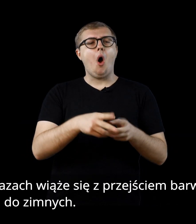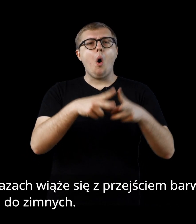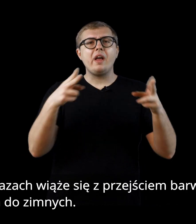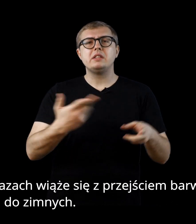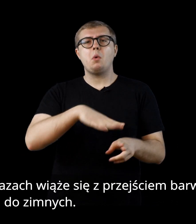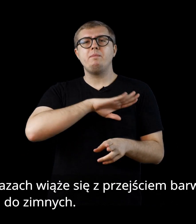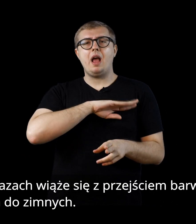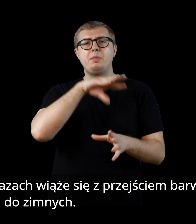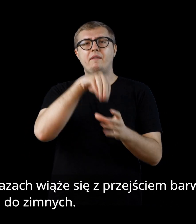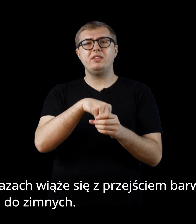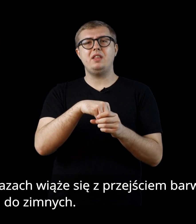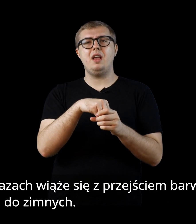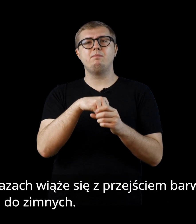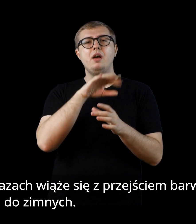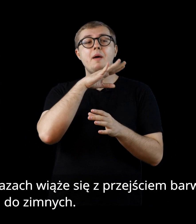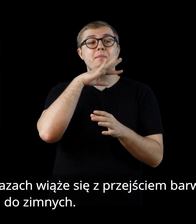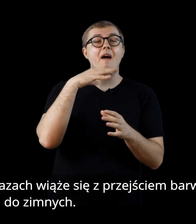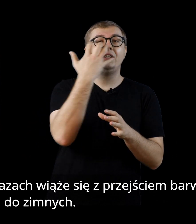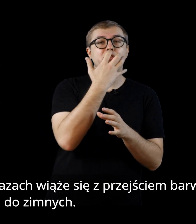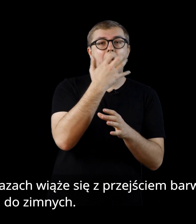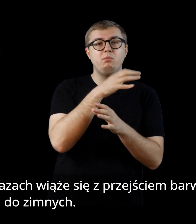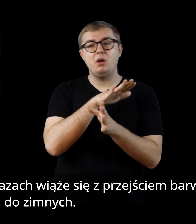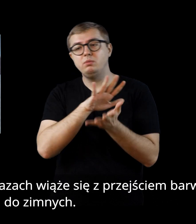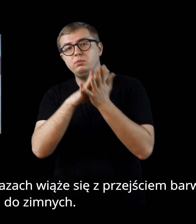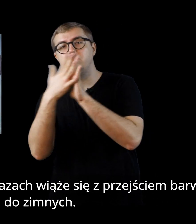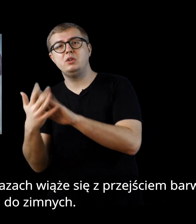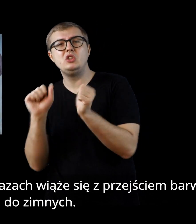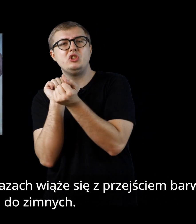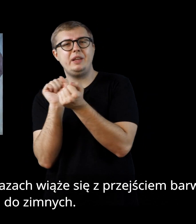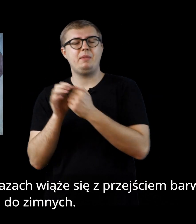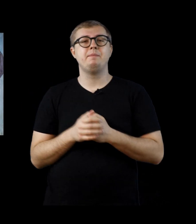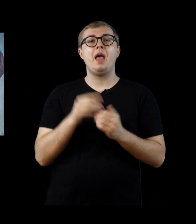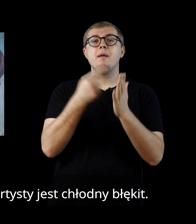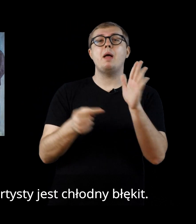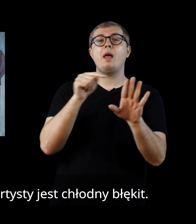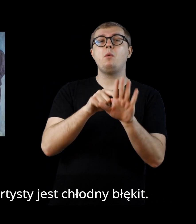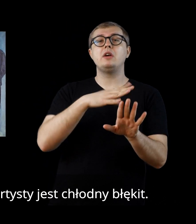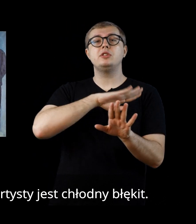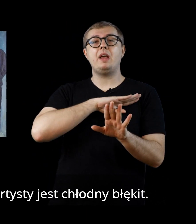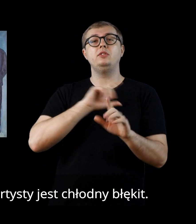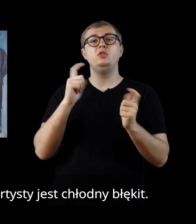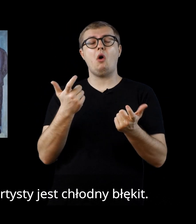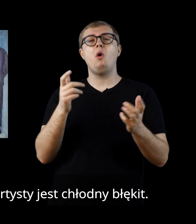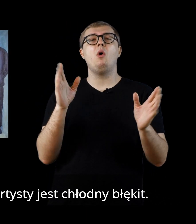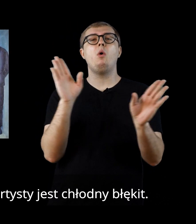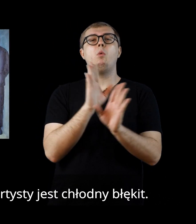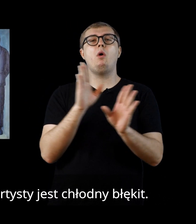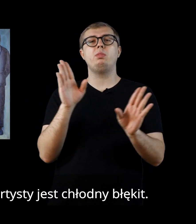Proces umierania w tych obrazach wiąże się z przejściem barw ciepłych do zimnych. Metaforą śmierci u artysty jest chłodny